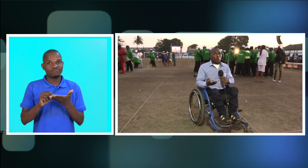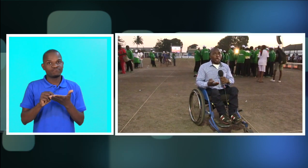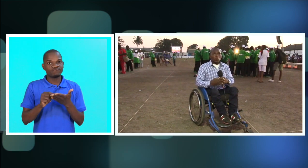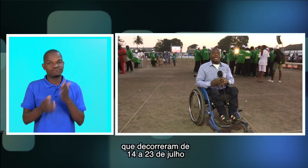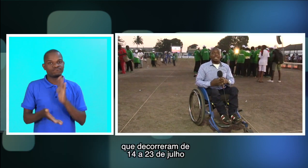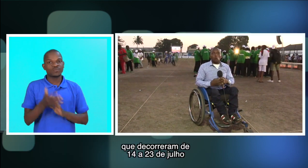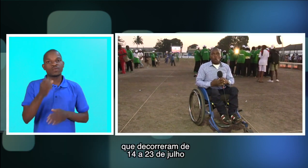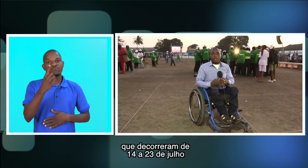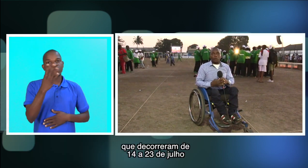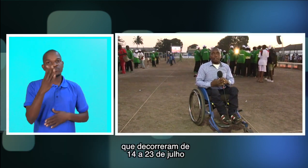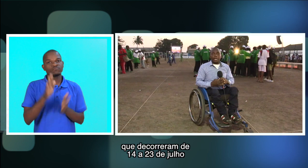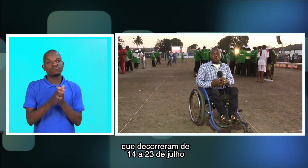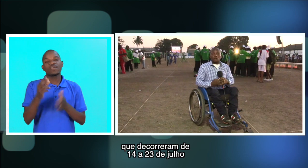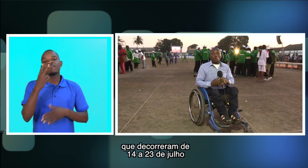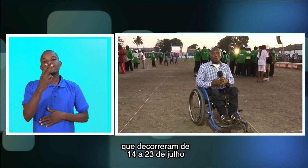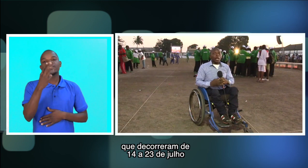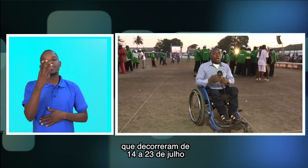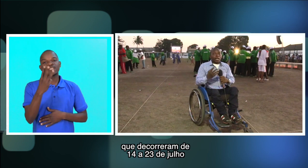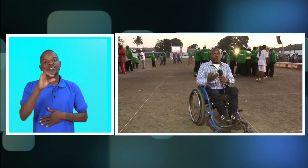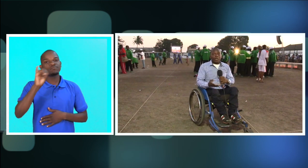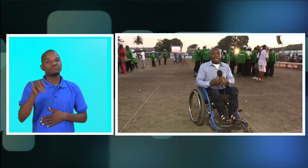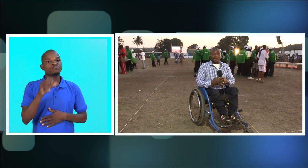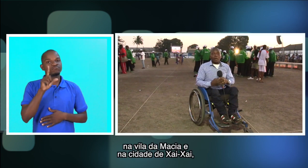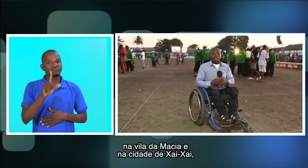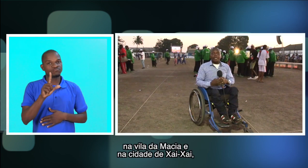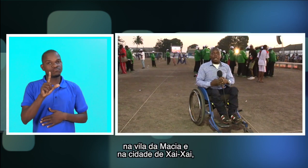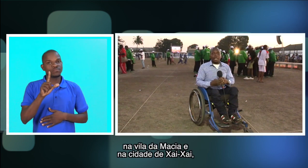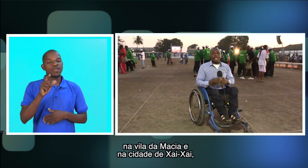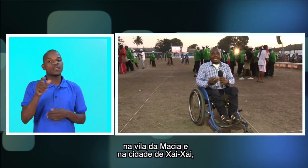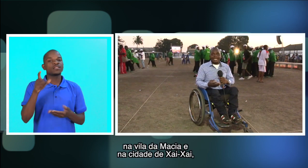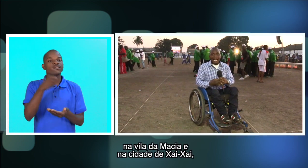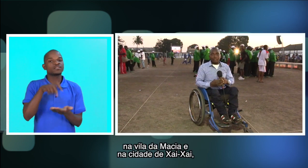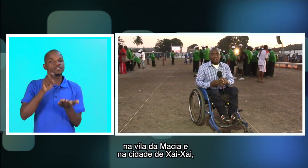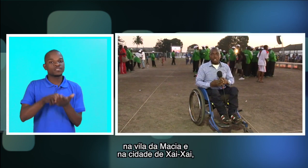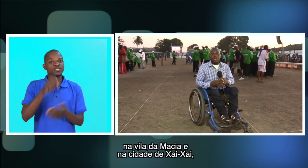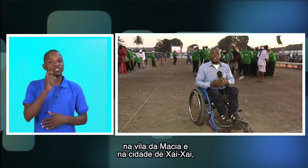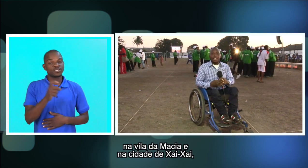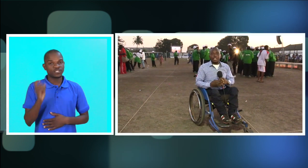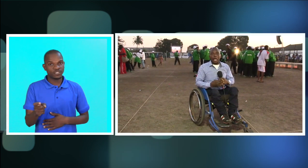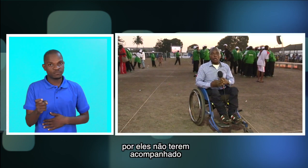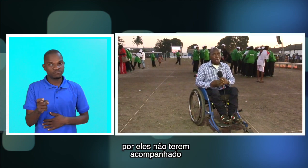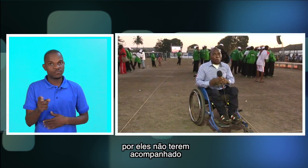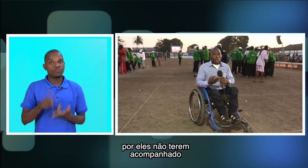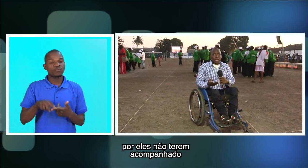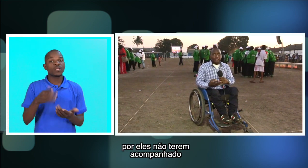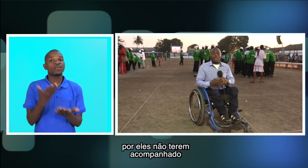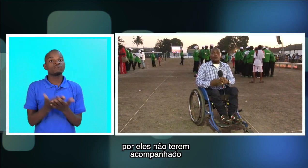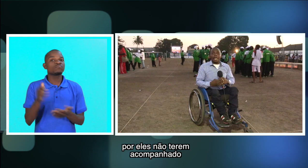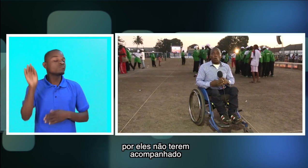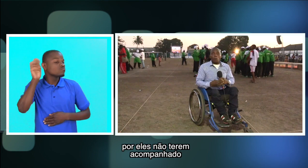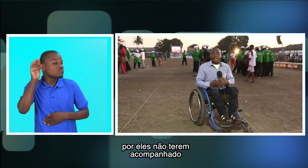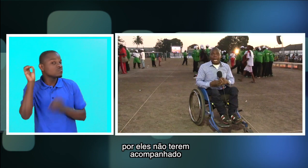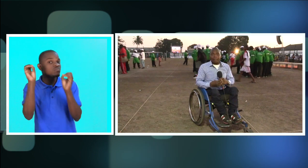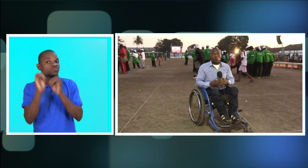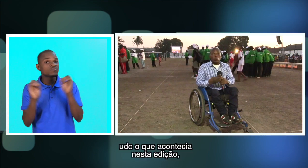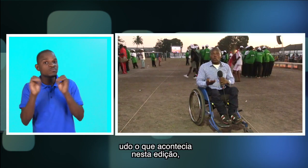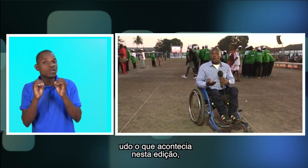decorreu de 14 a 23 de junho na Vila da Macia e na cidade de Xaixai, por este não ter acompanhado tudo o que